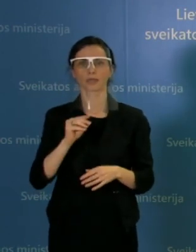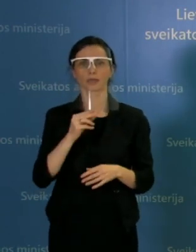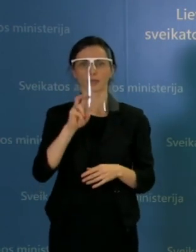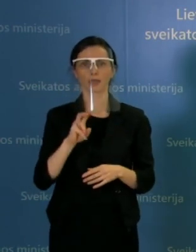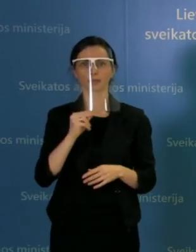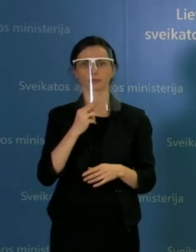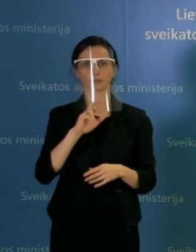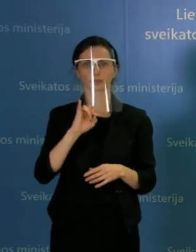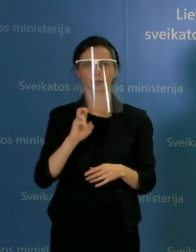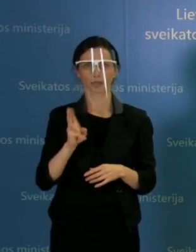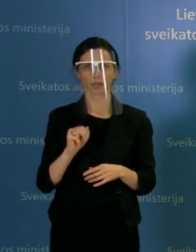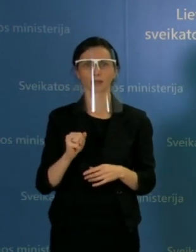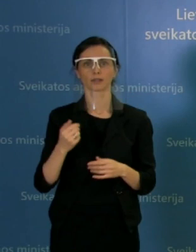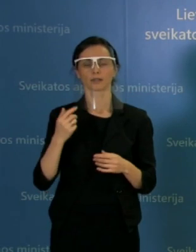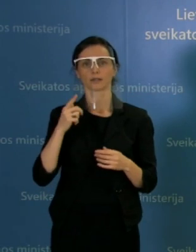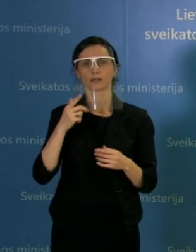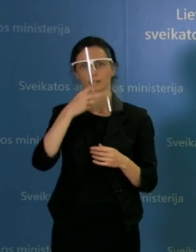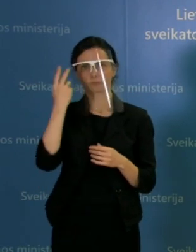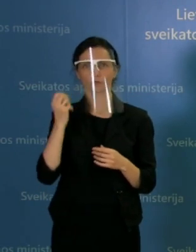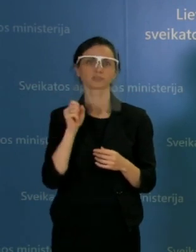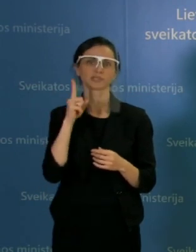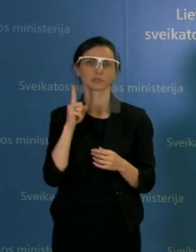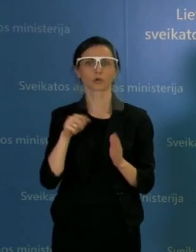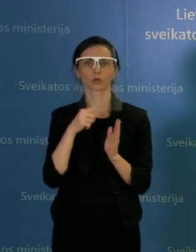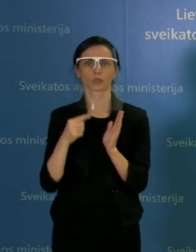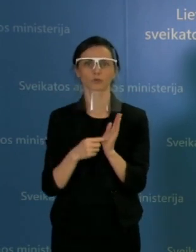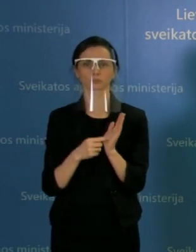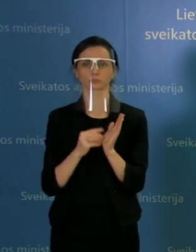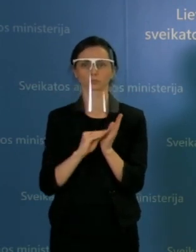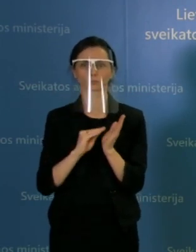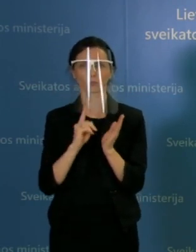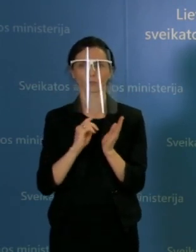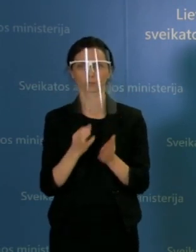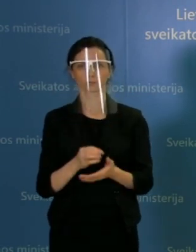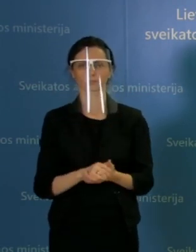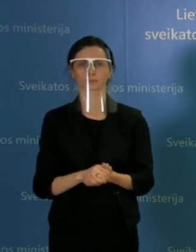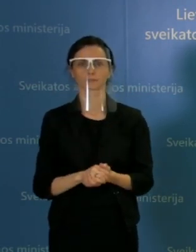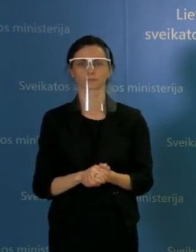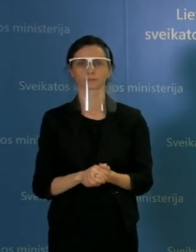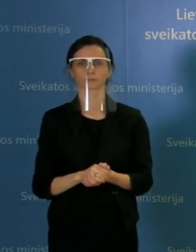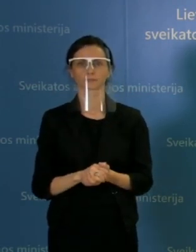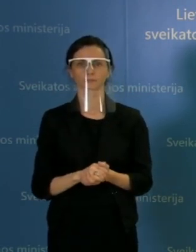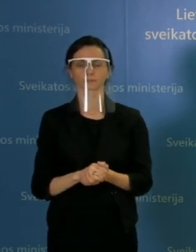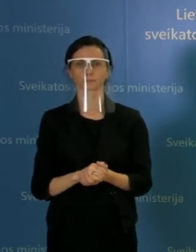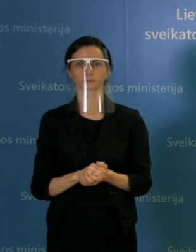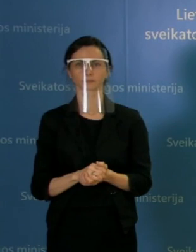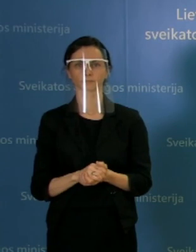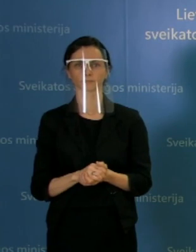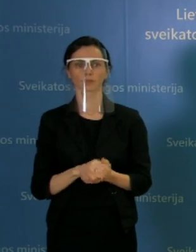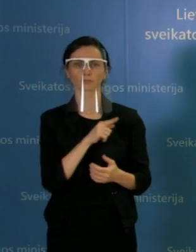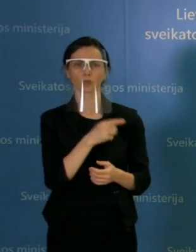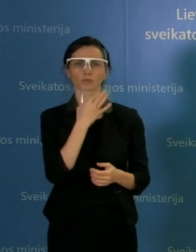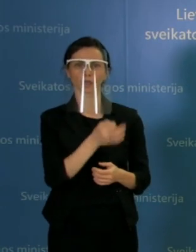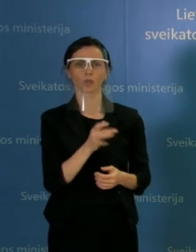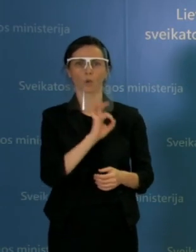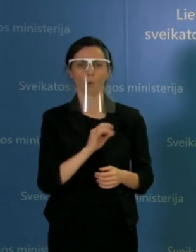Lietuvos rytas. Truputėlį apie tai jau kalbėjote, tačiau, na, gal trumpai atsakysite. Minėjote, kad nerima kelią artėjantį